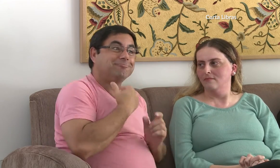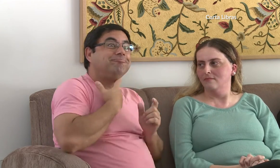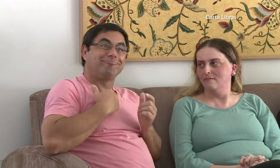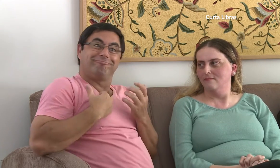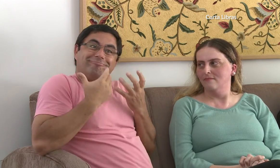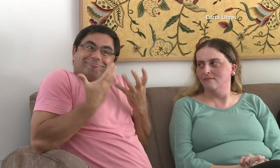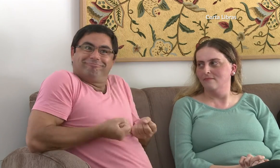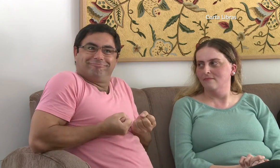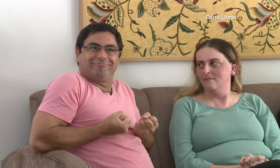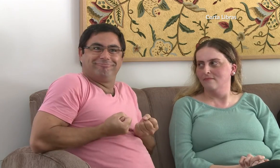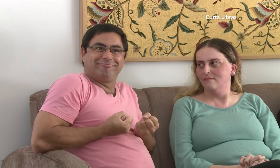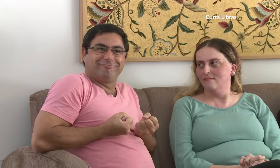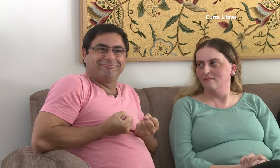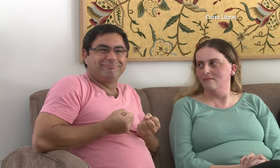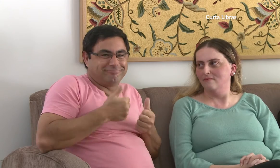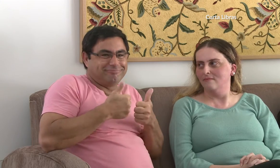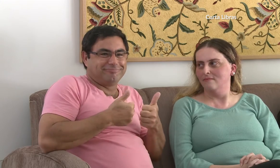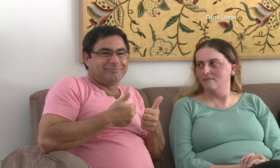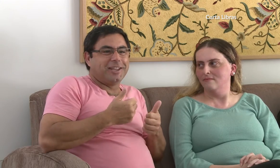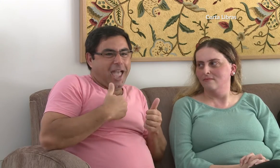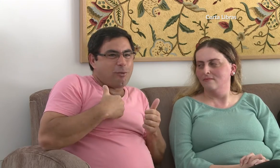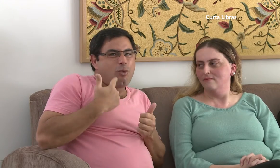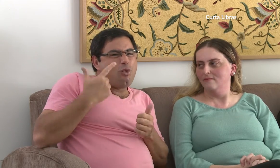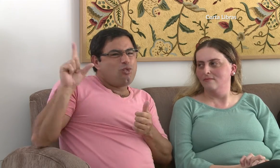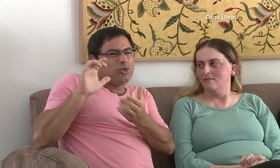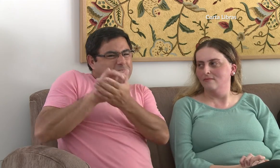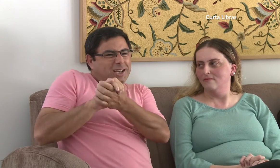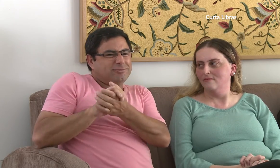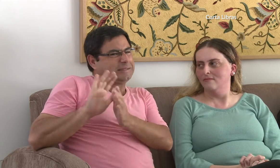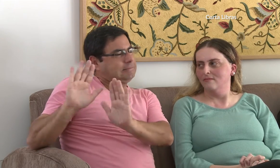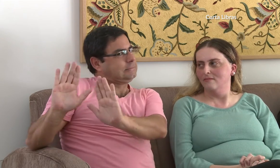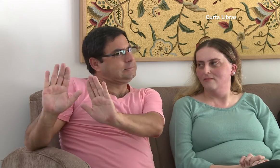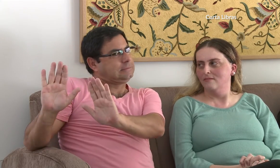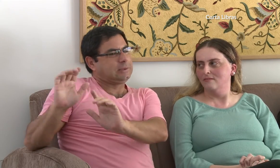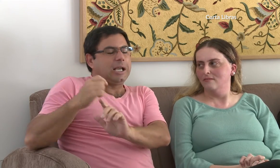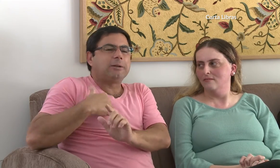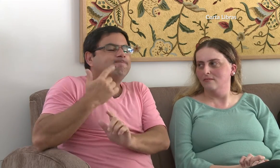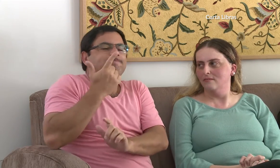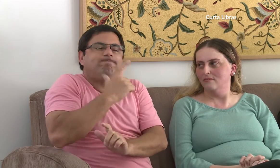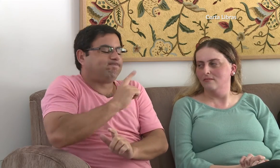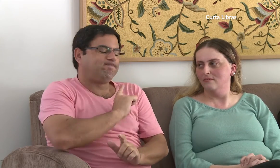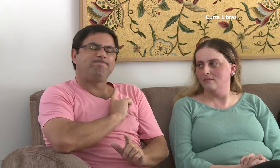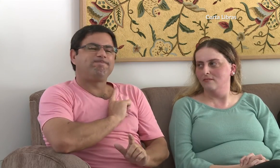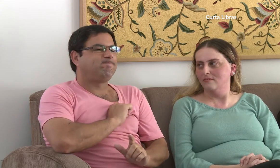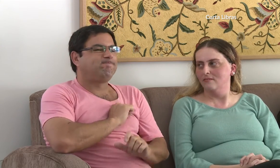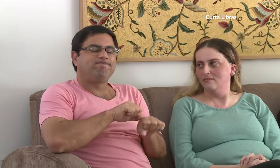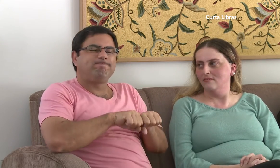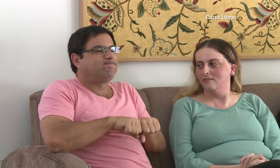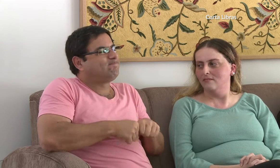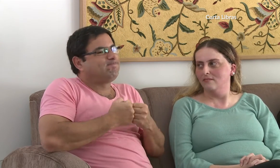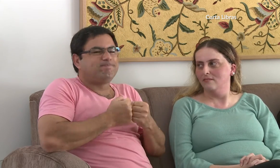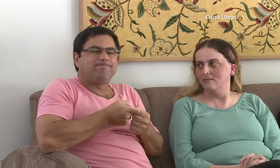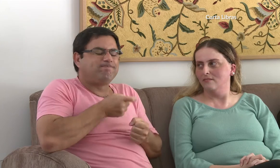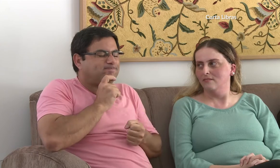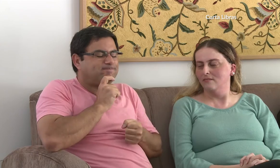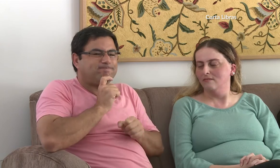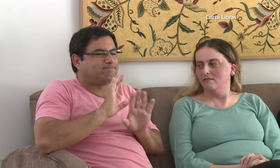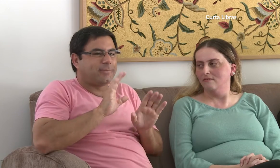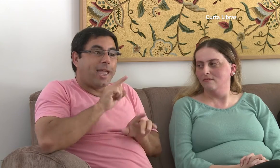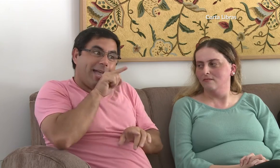ela queria ficar comigo e eu também queria. Eu tinha esposa, mas o amor tinha acabado, não dava mais.